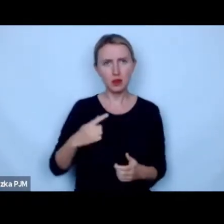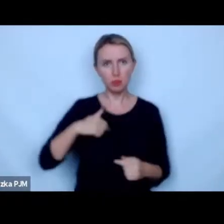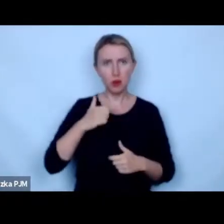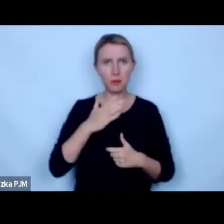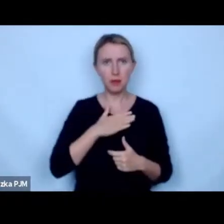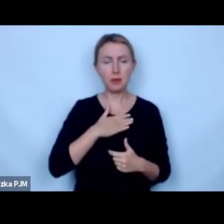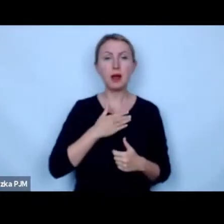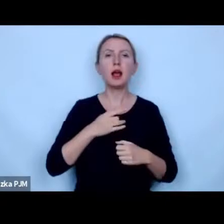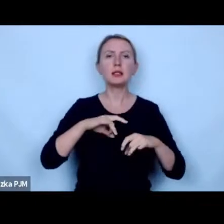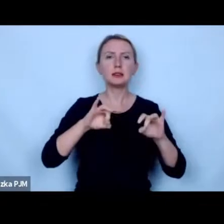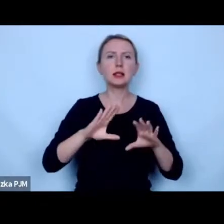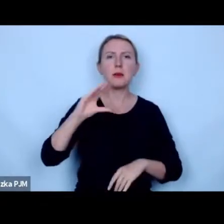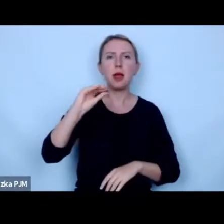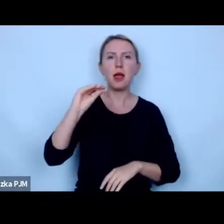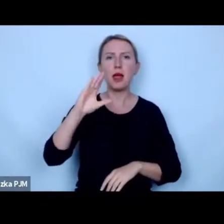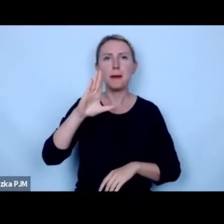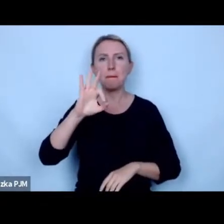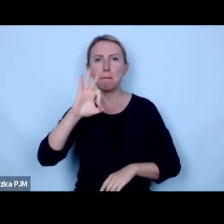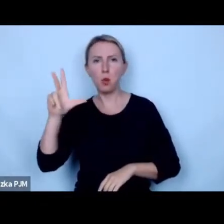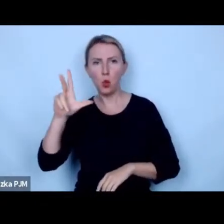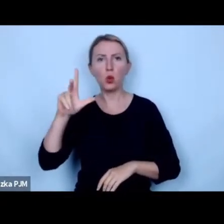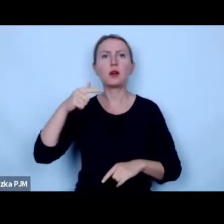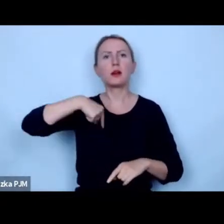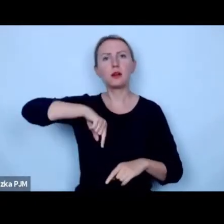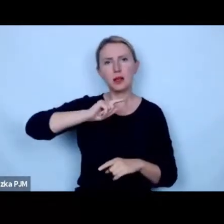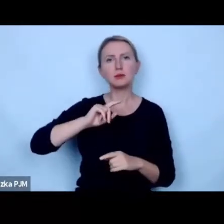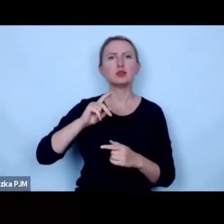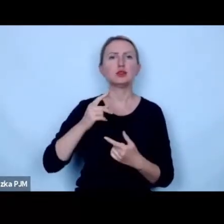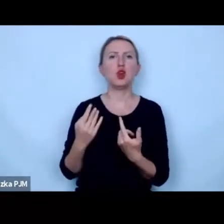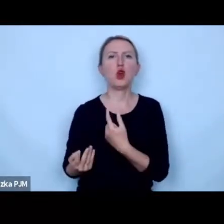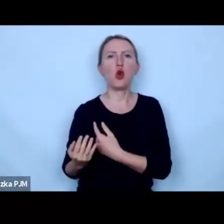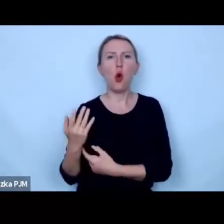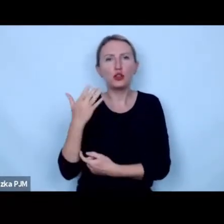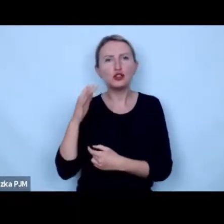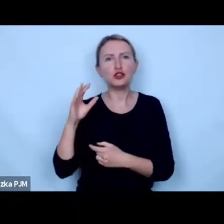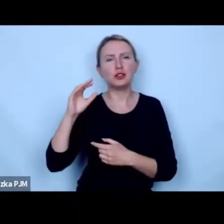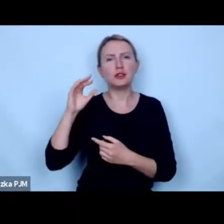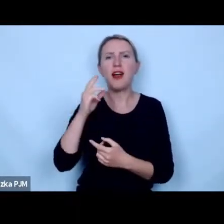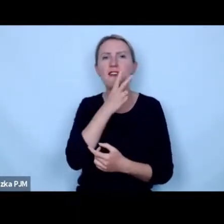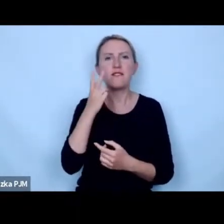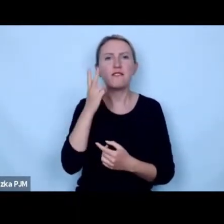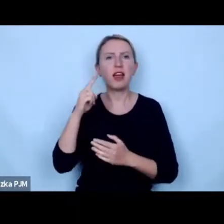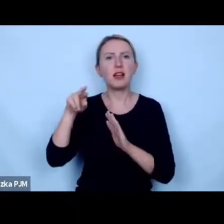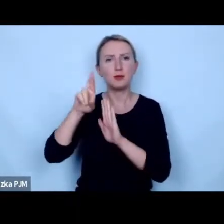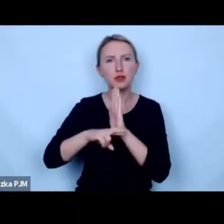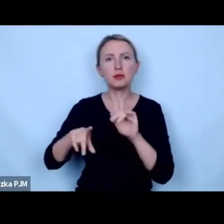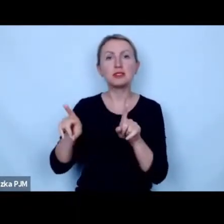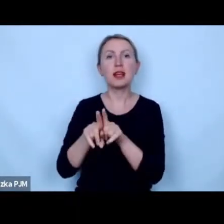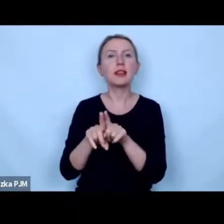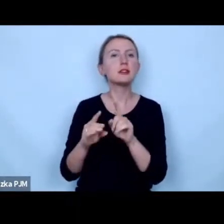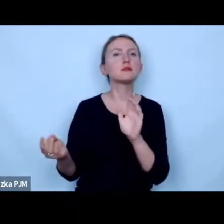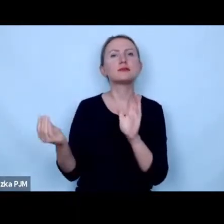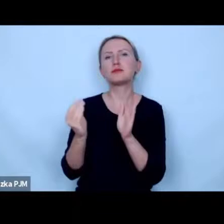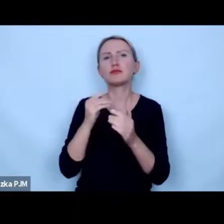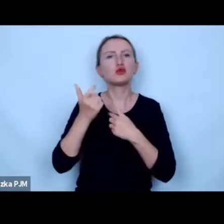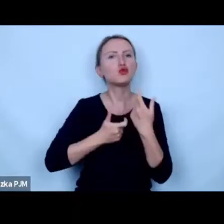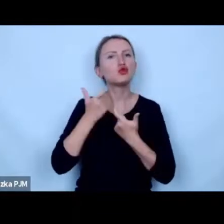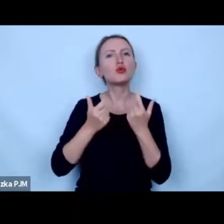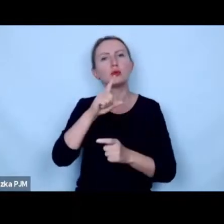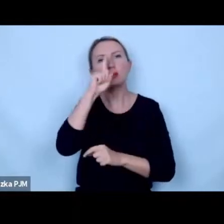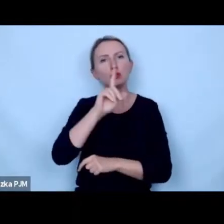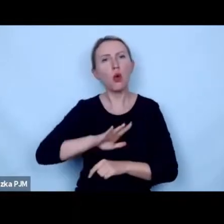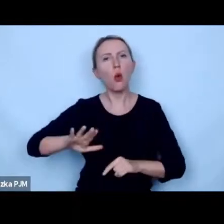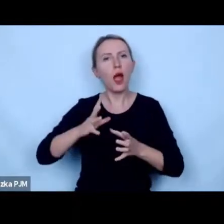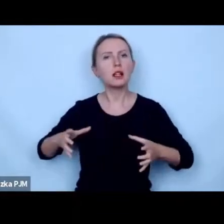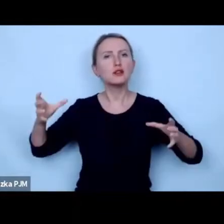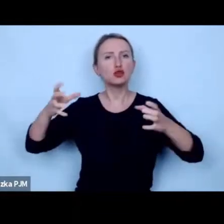sklep z e-bookami sprzedajemy tam po prostu e-booki z naszymi autorskimi roślinnymi przepisami to jednocześnie prowadzimy też dość dużą społeczność